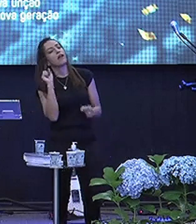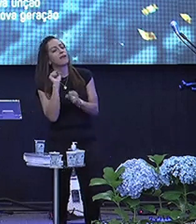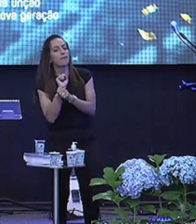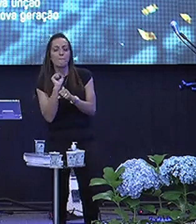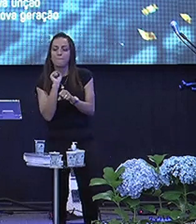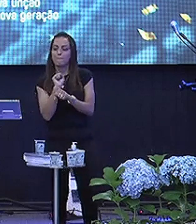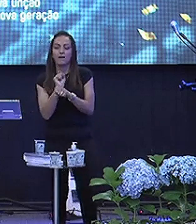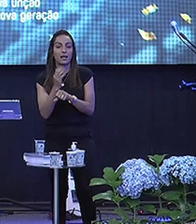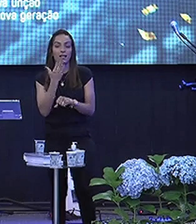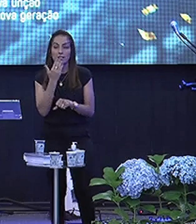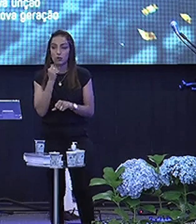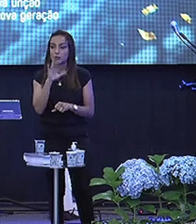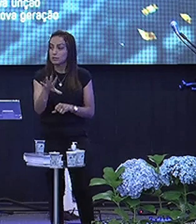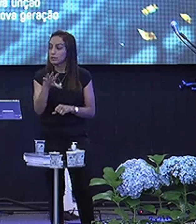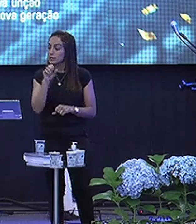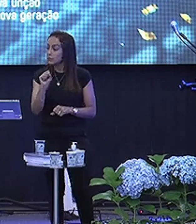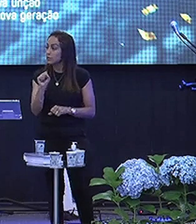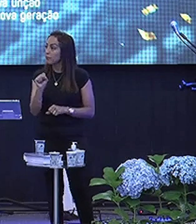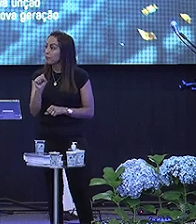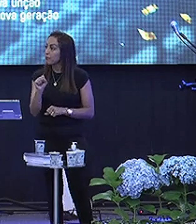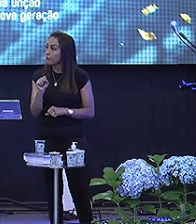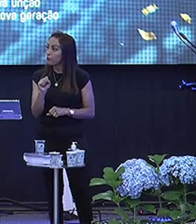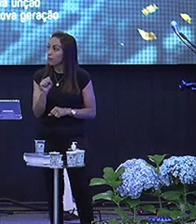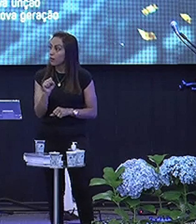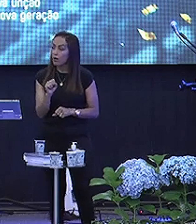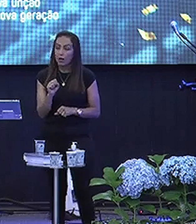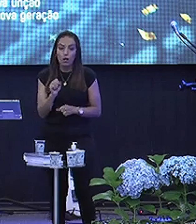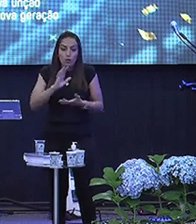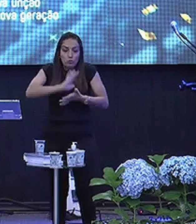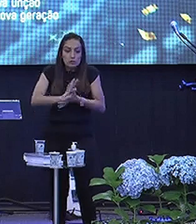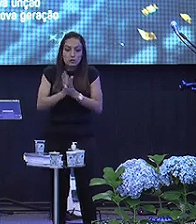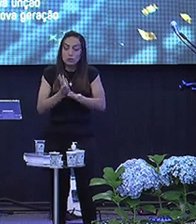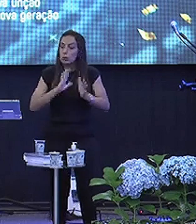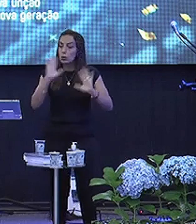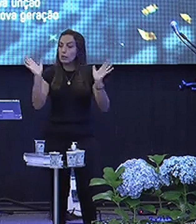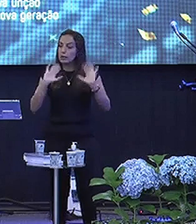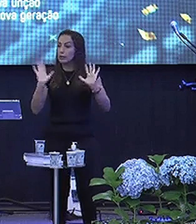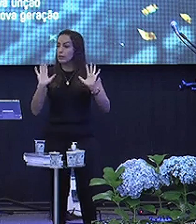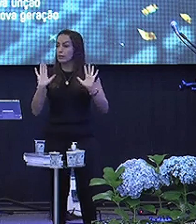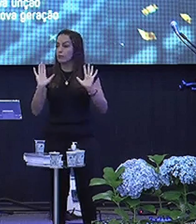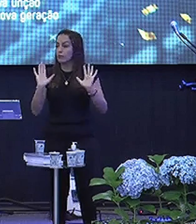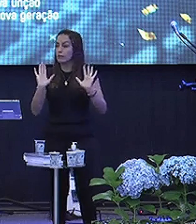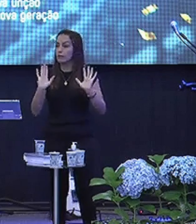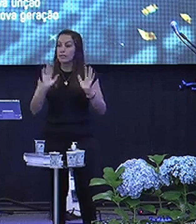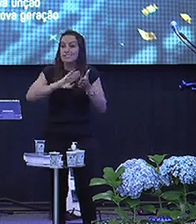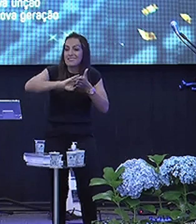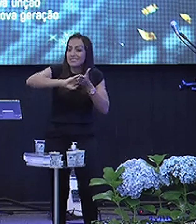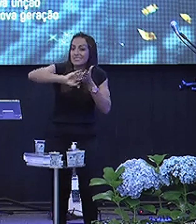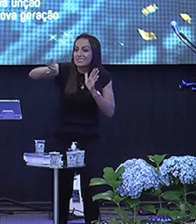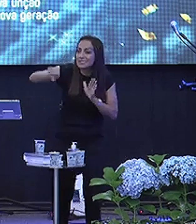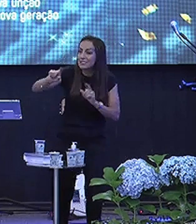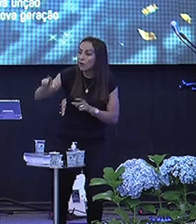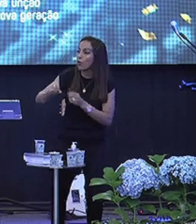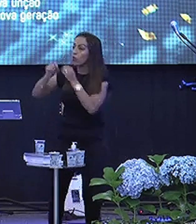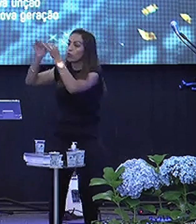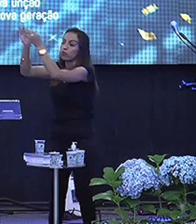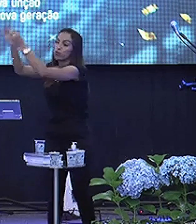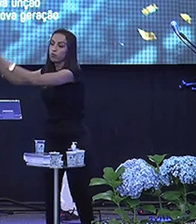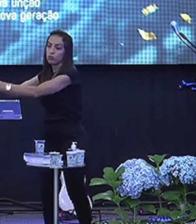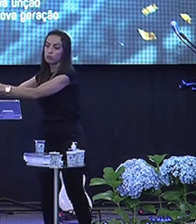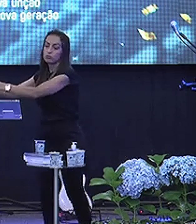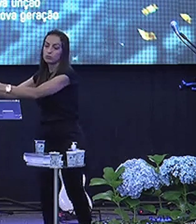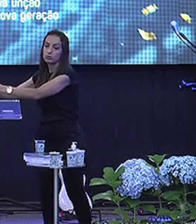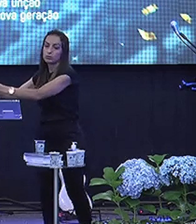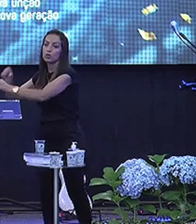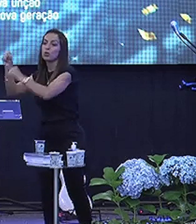comer Você pega a ovelha Você quer que ela não destrua o pasto Você tira ela do pasto E coloca no aprisco O que é um